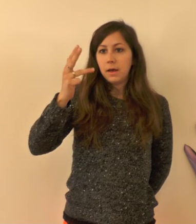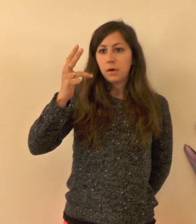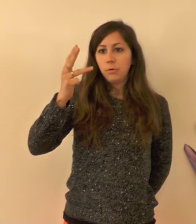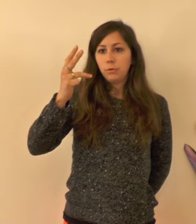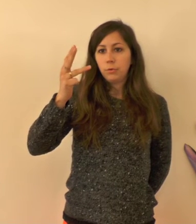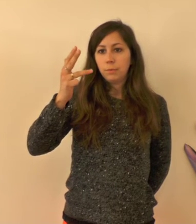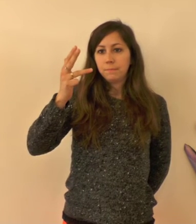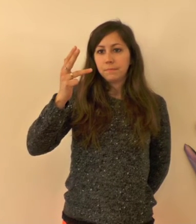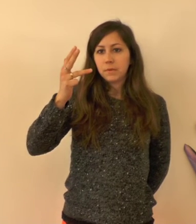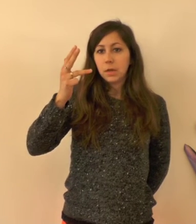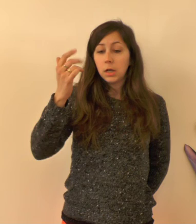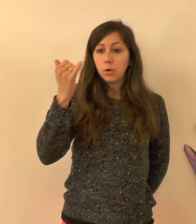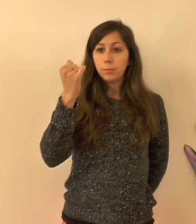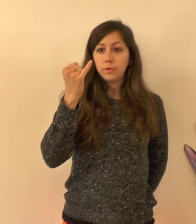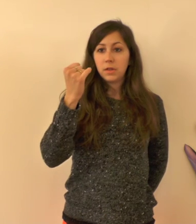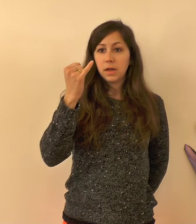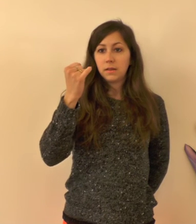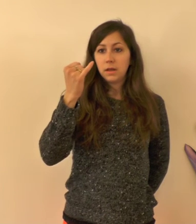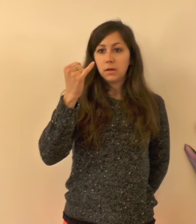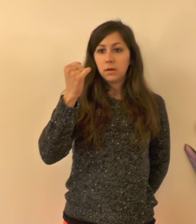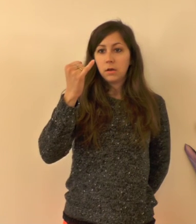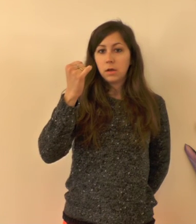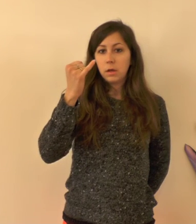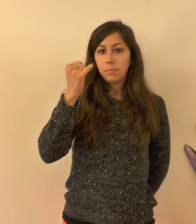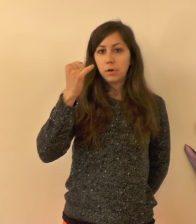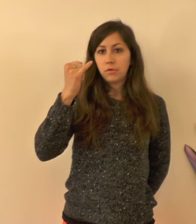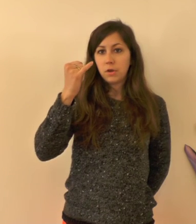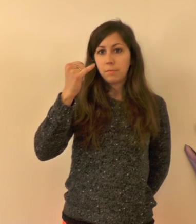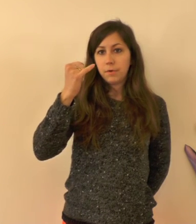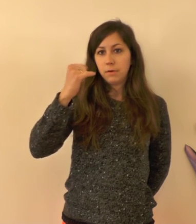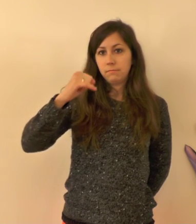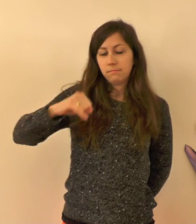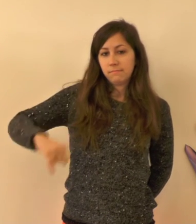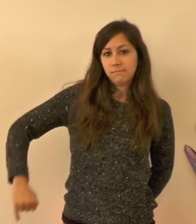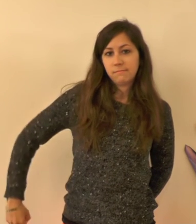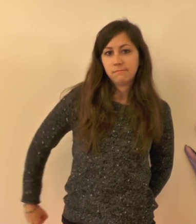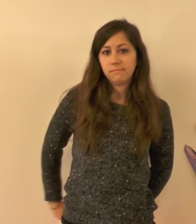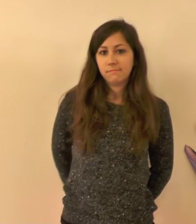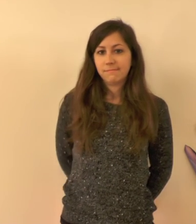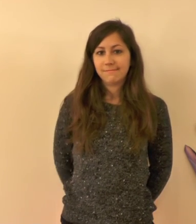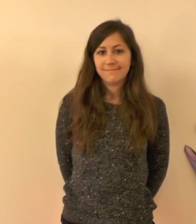en auto. Et le petit dernier est parti à pied. C'est parti.